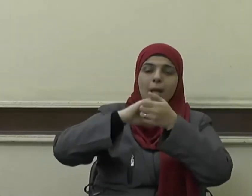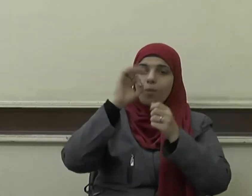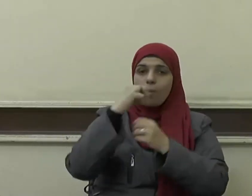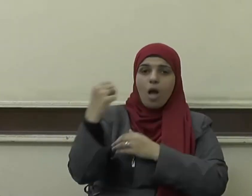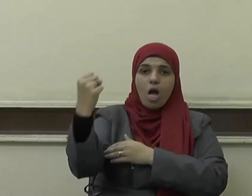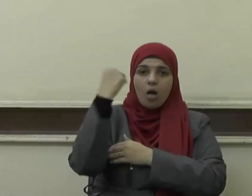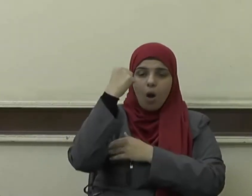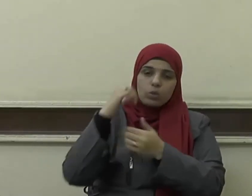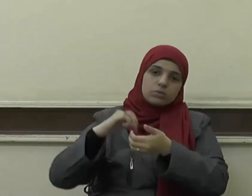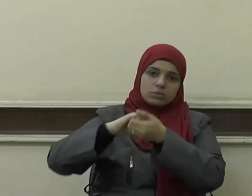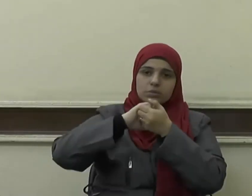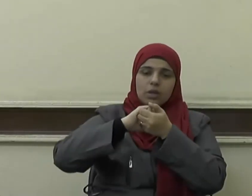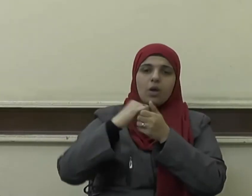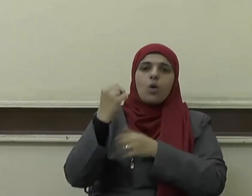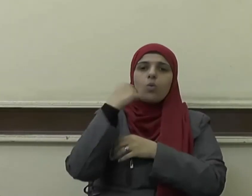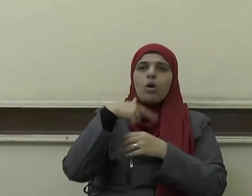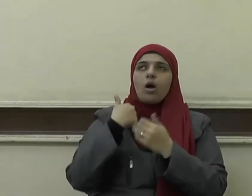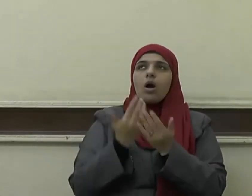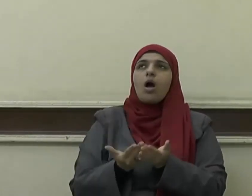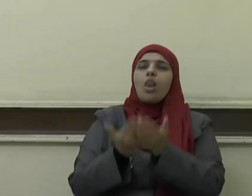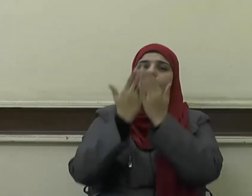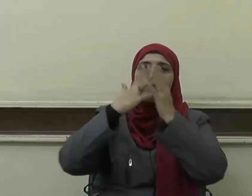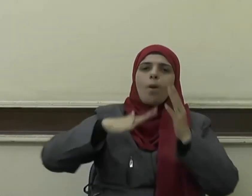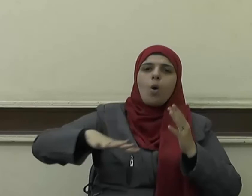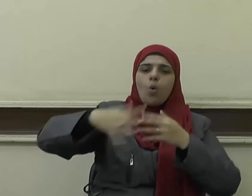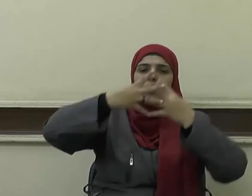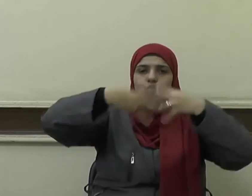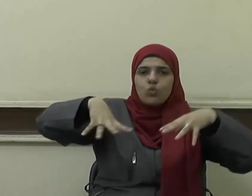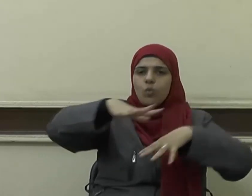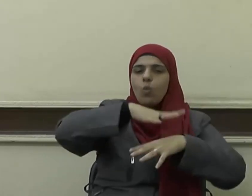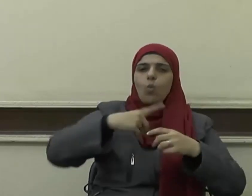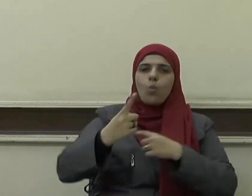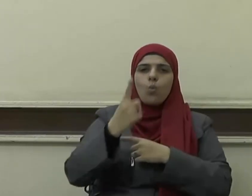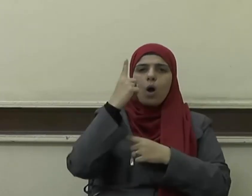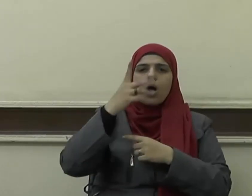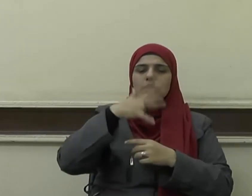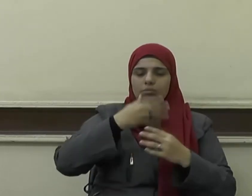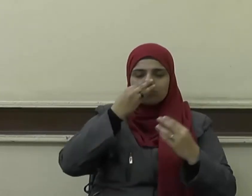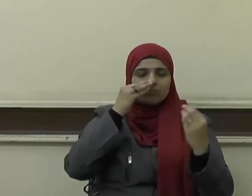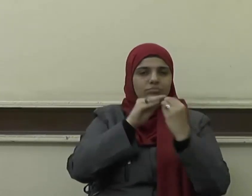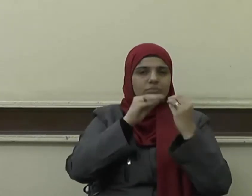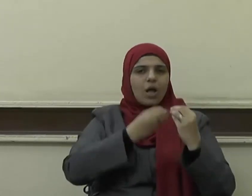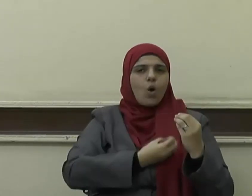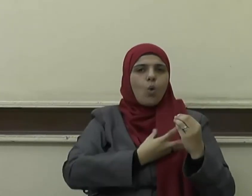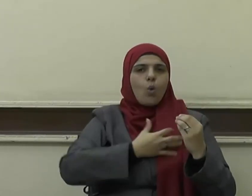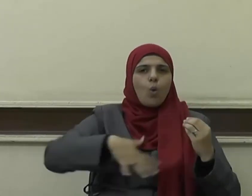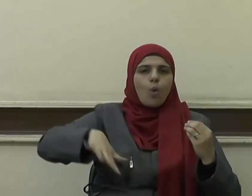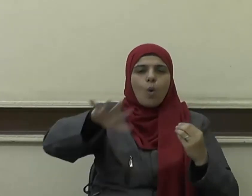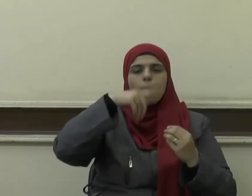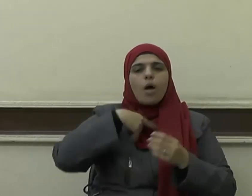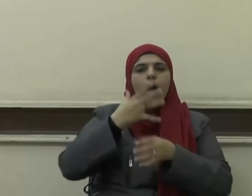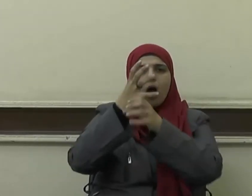يحترم إلا الأقوياء المتحدين اللهم وحّد صفوفنا وألف بين قلوبنا